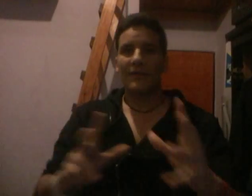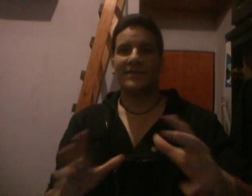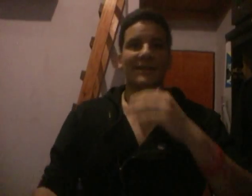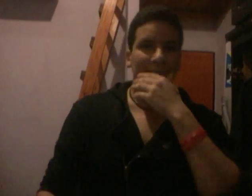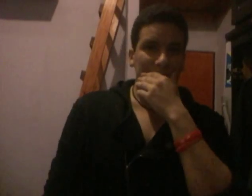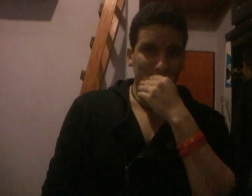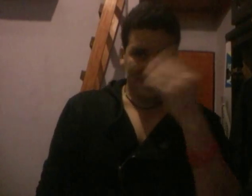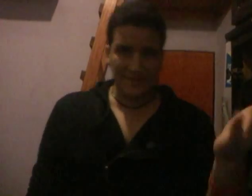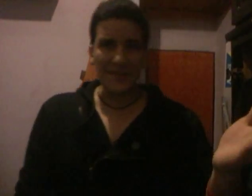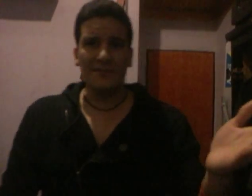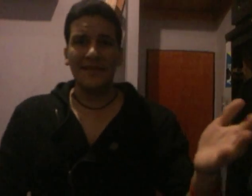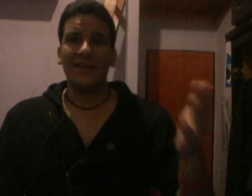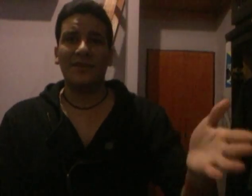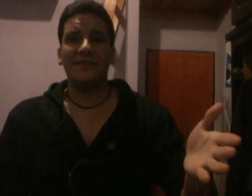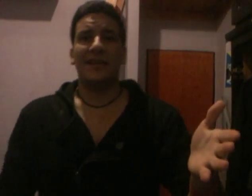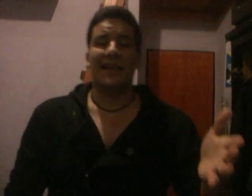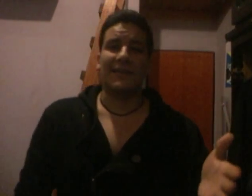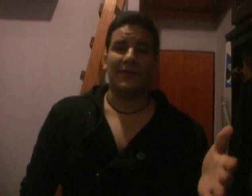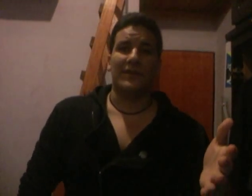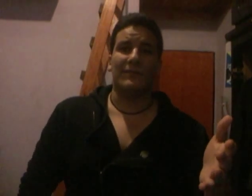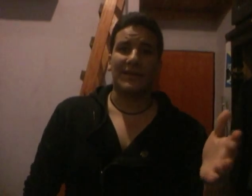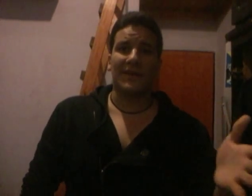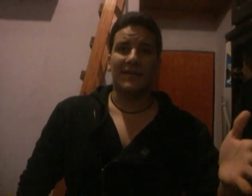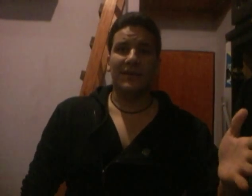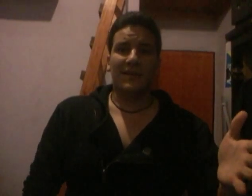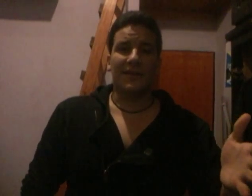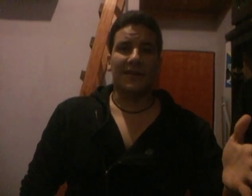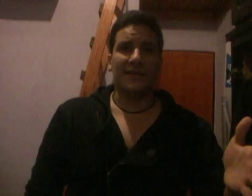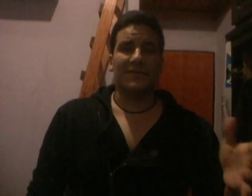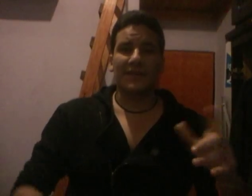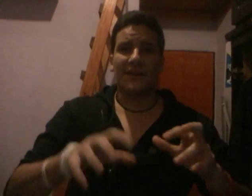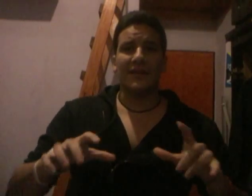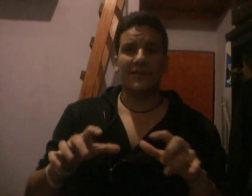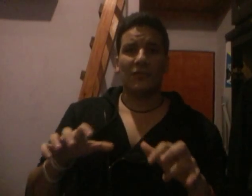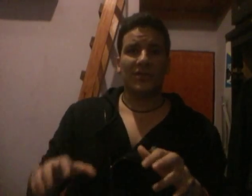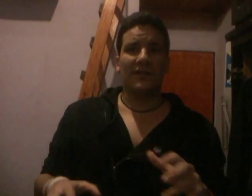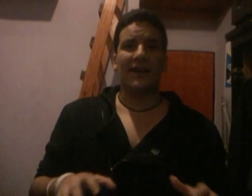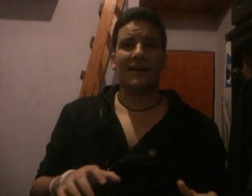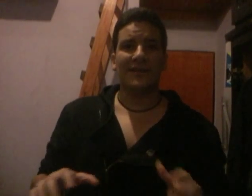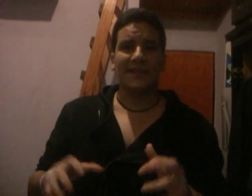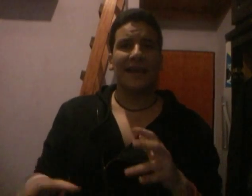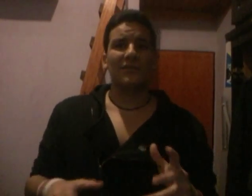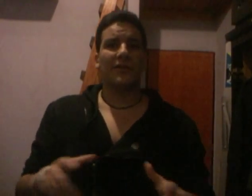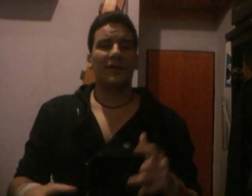pasa? Hay una escena en la que Batman encuentra una base de datos de...